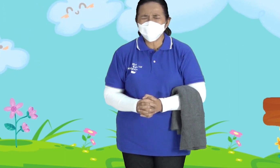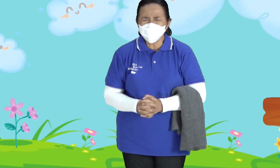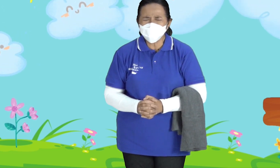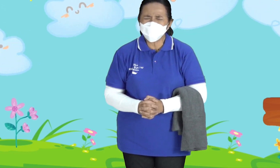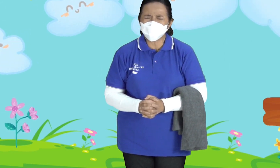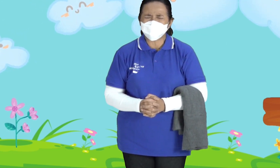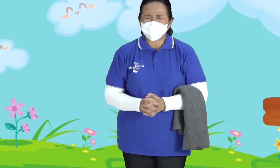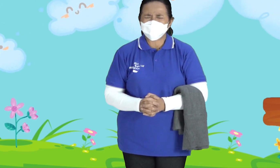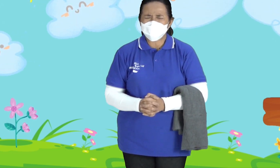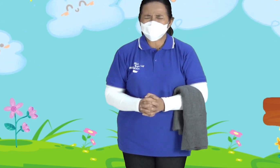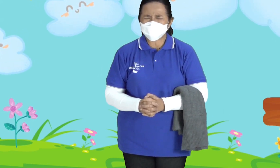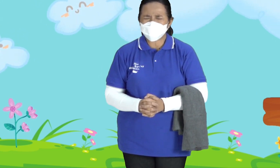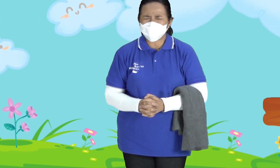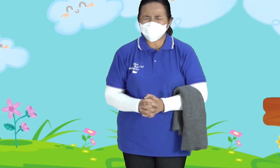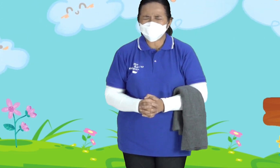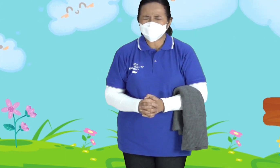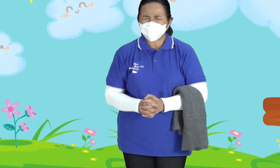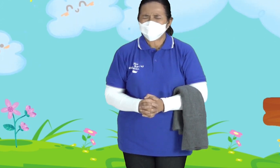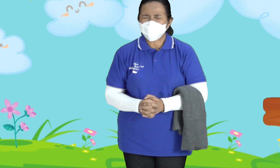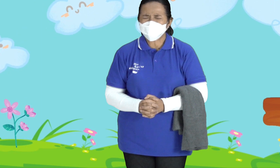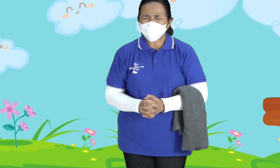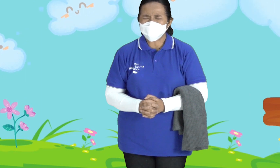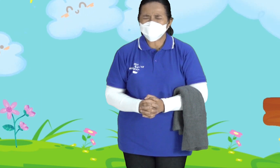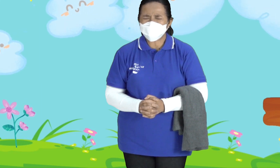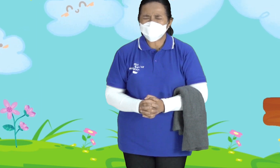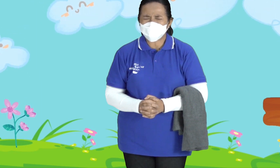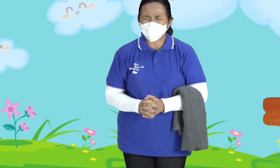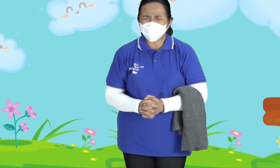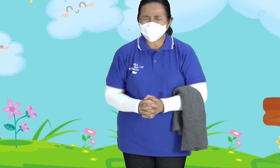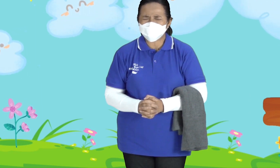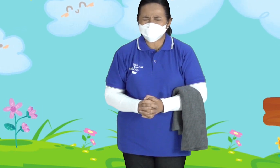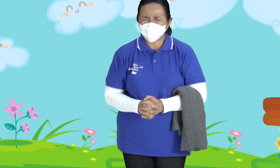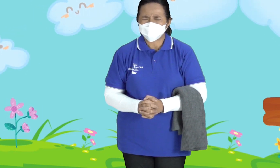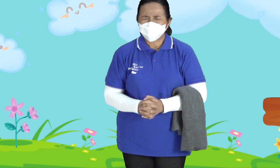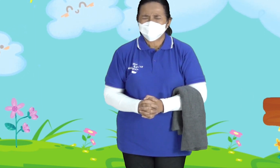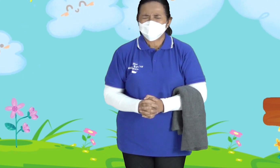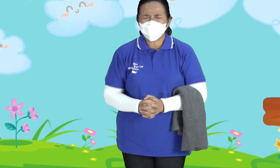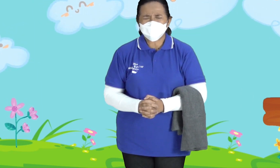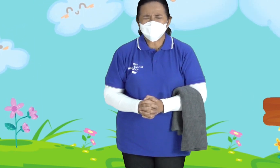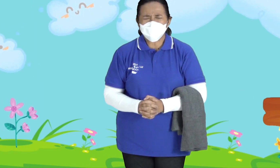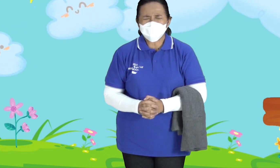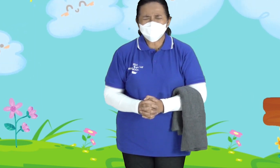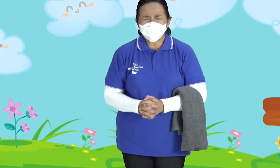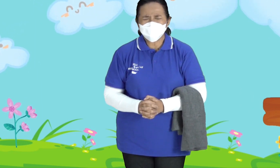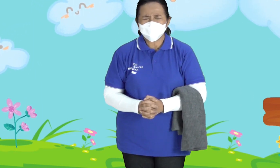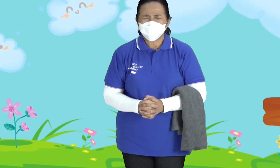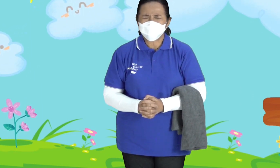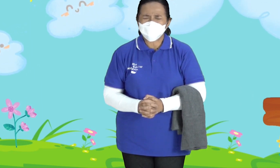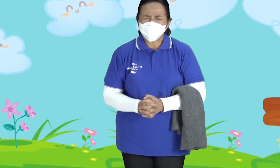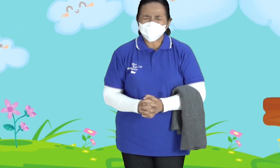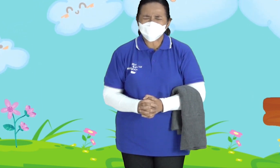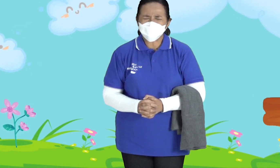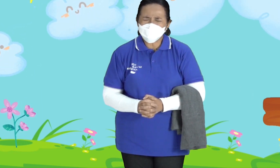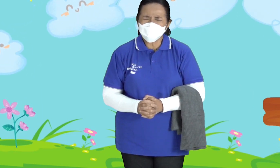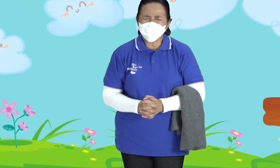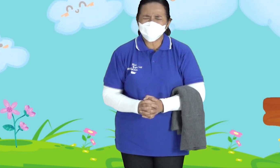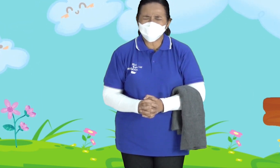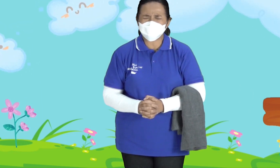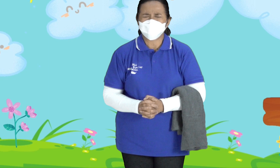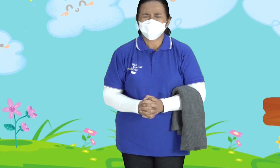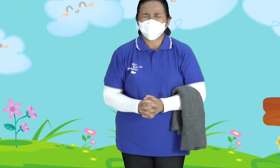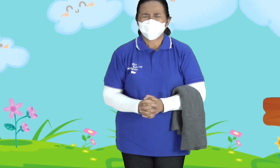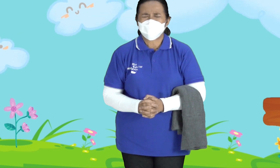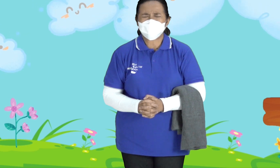Boleh Tumbuh Subur Di Dalam Hati Kami Dan Kami Boleh Melakukannya Dengar Doa Kami Di Dalam Nama Tuhan